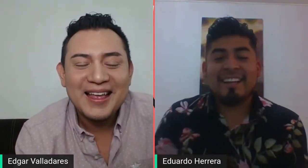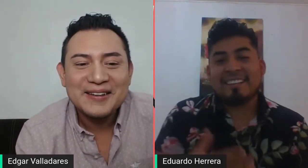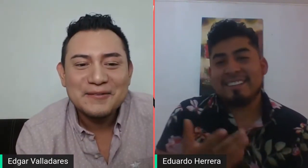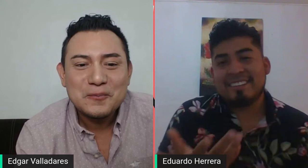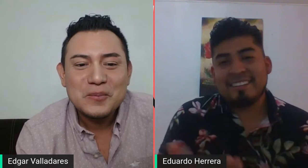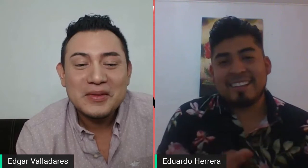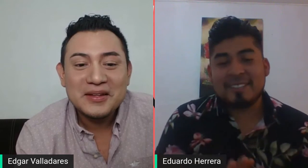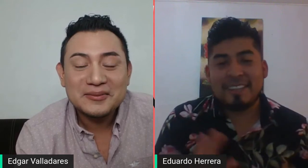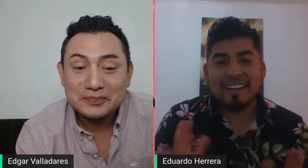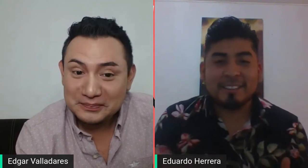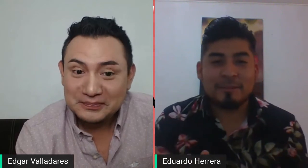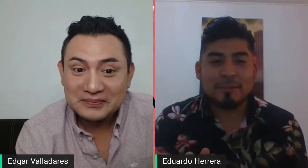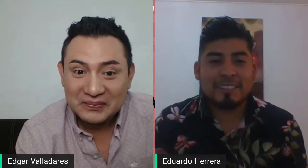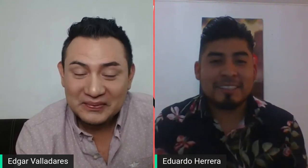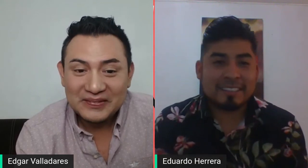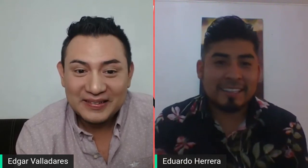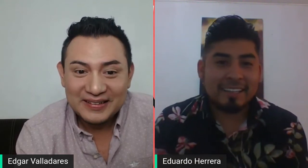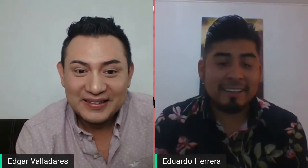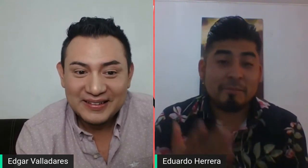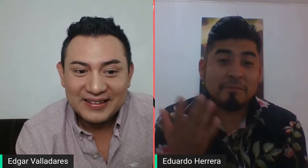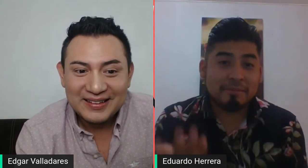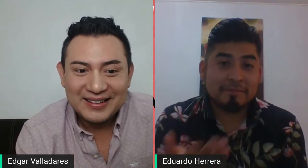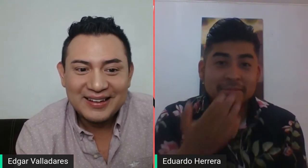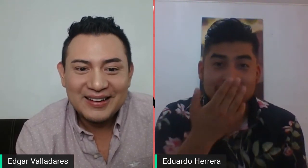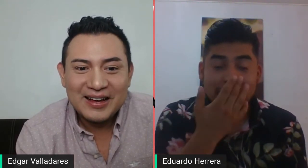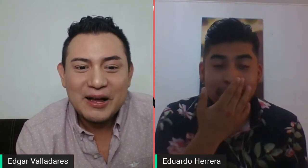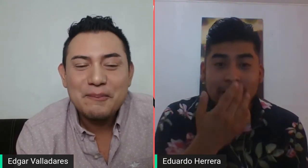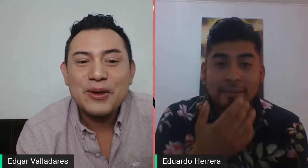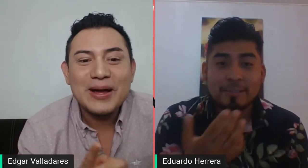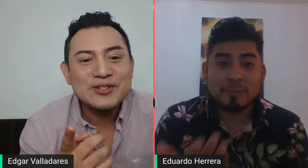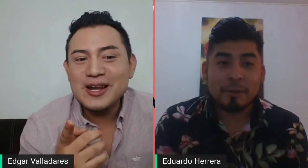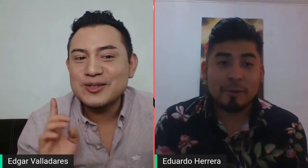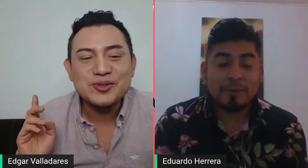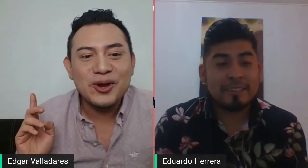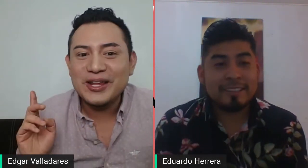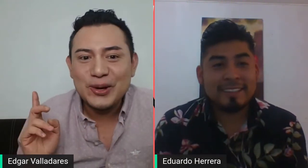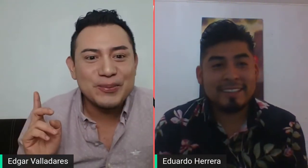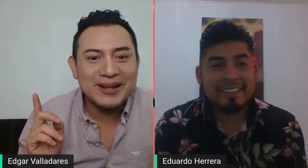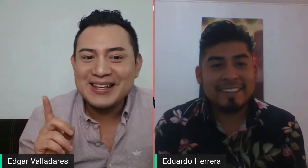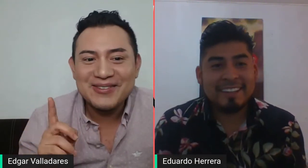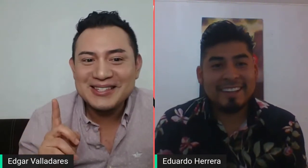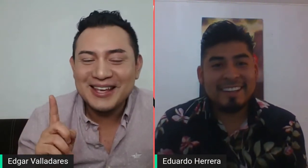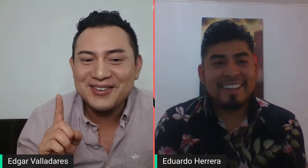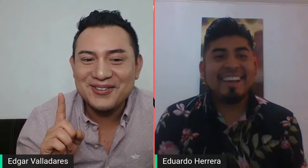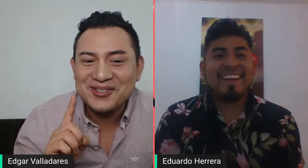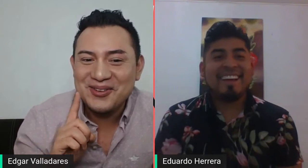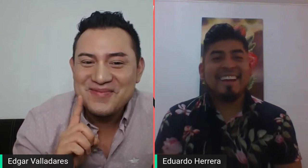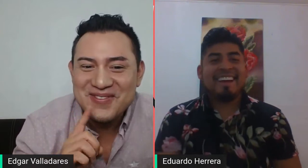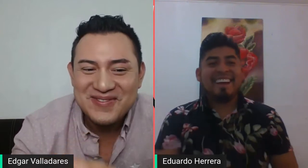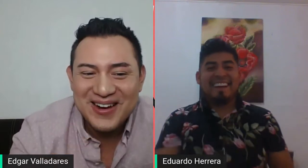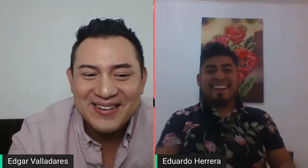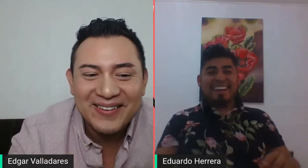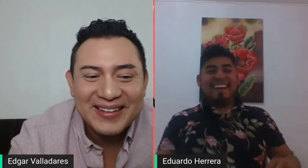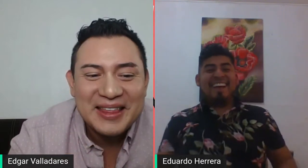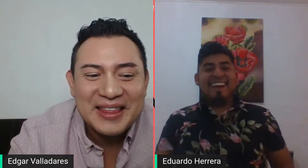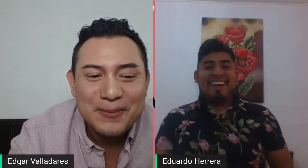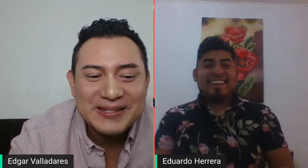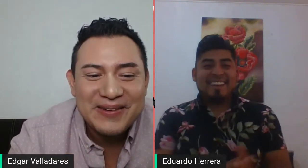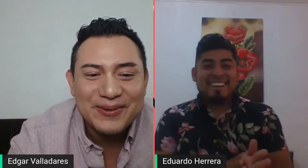Es una canción muy sencilla. Palabras. Porque ya viste que yo no soy muy bueno. Te vemos. vemos.